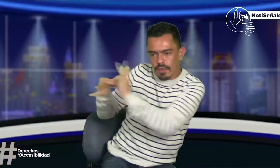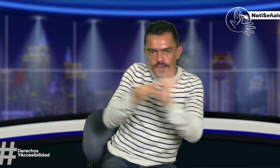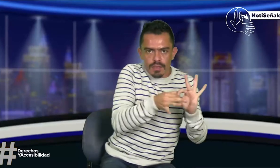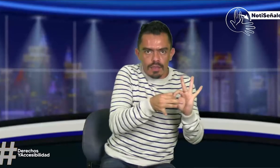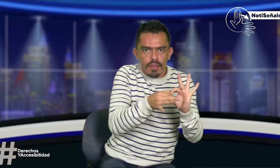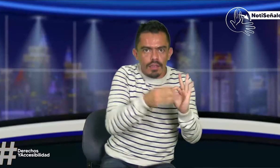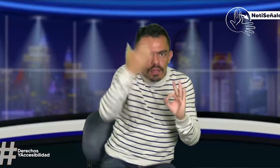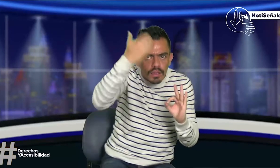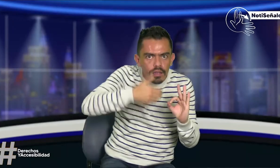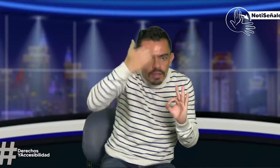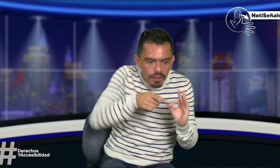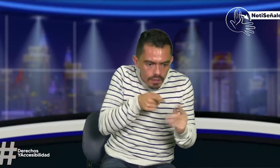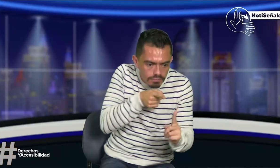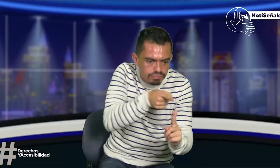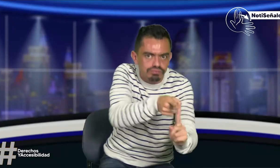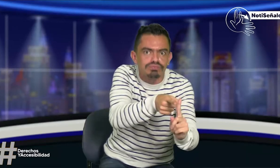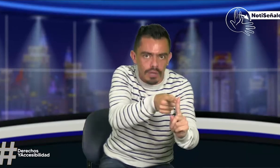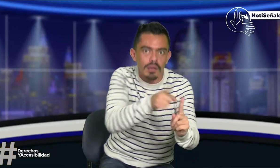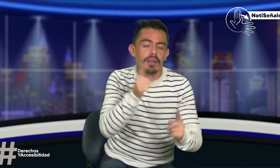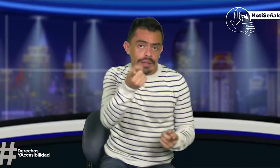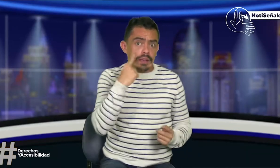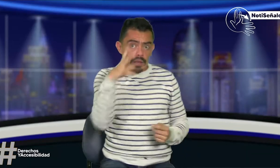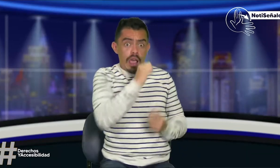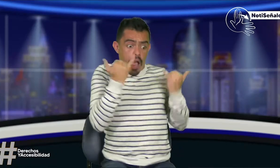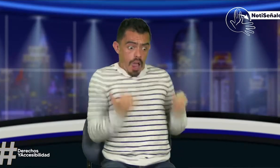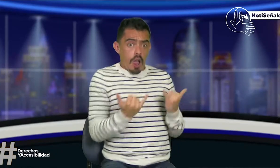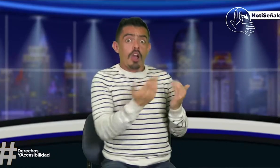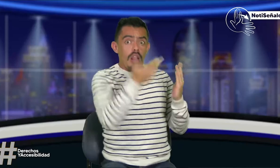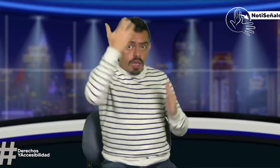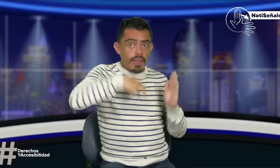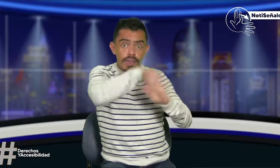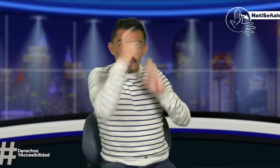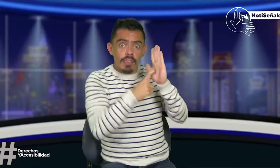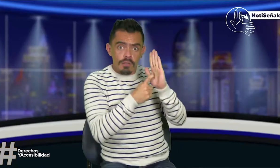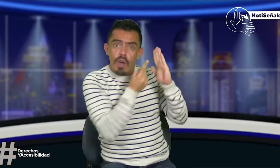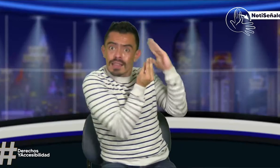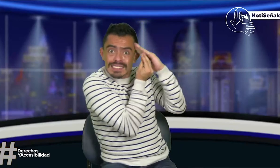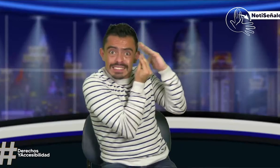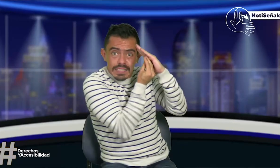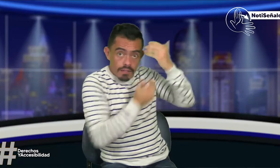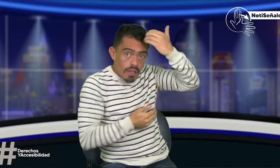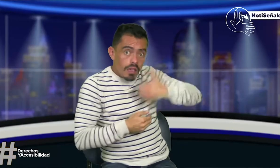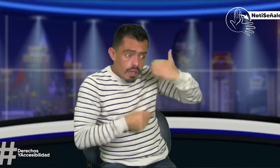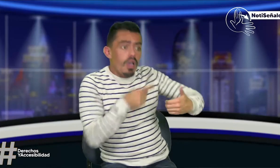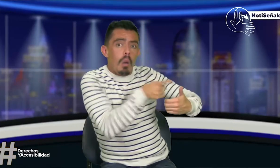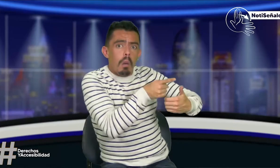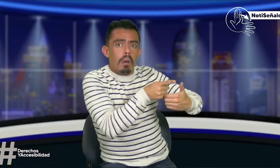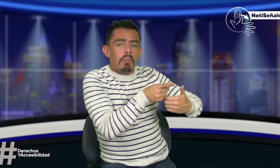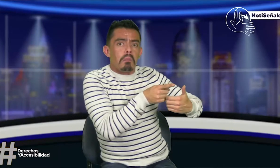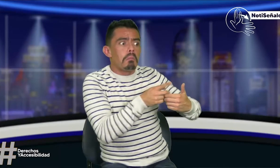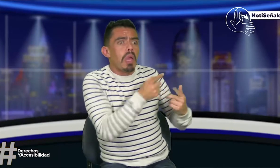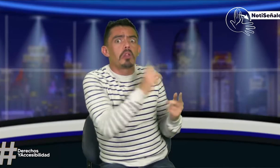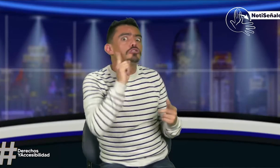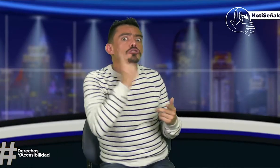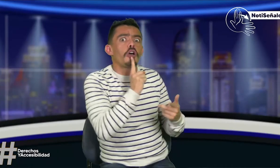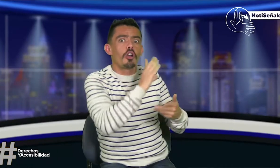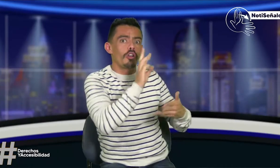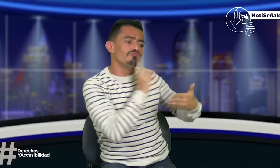¿Cómo es el tema del examen de IFE para que ellos lo puedan, pues, hacer? Porque las pruebas a ver, el examen del IFE